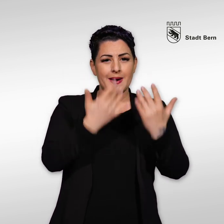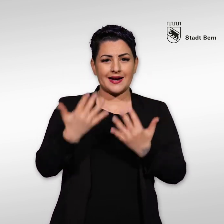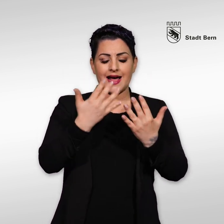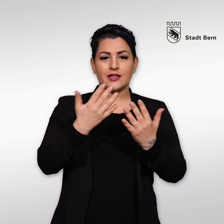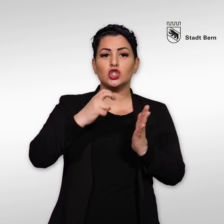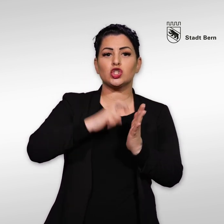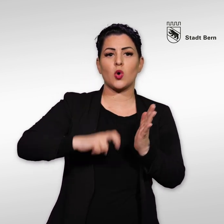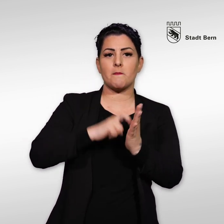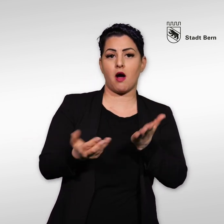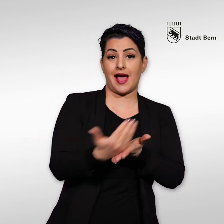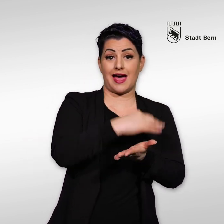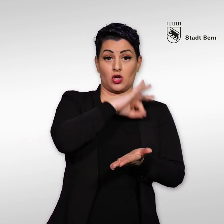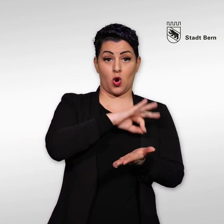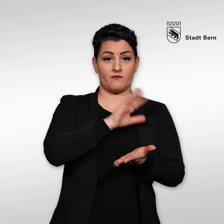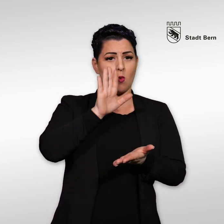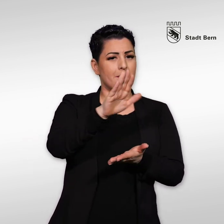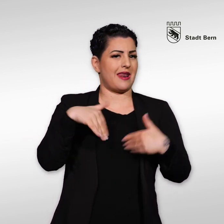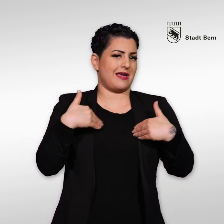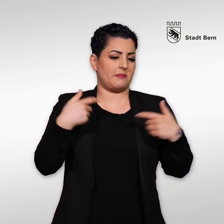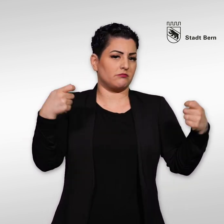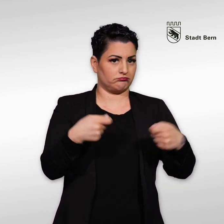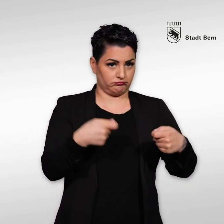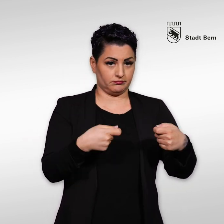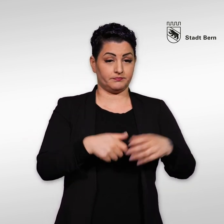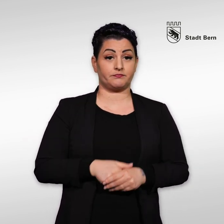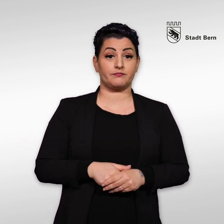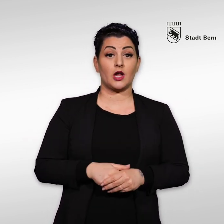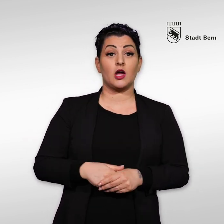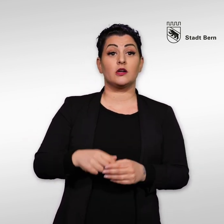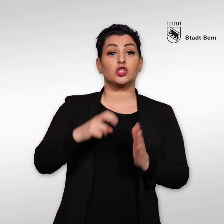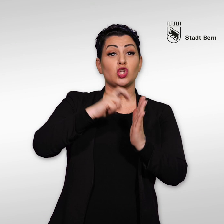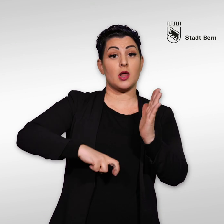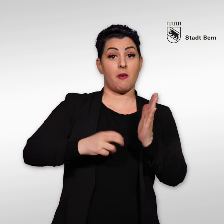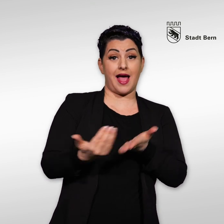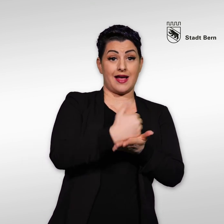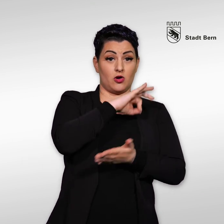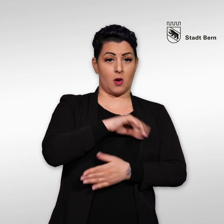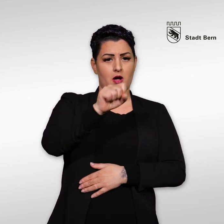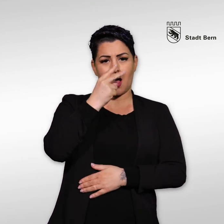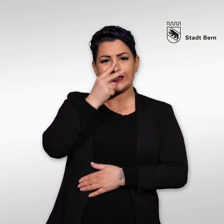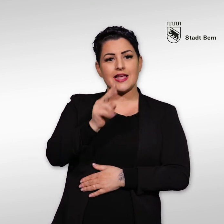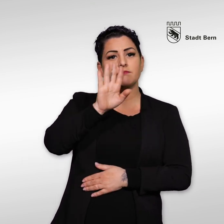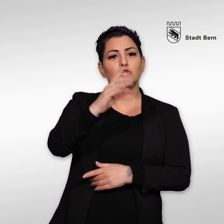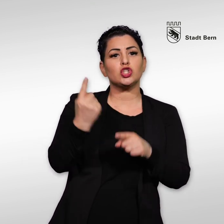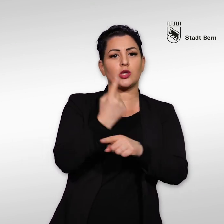steuerbare Einkommen Ihres Haushalts. Sie finden das steuerbare Einkommen auf Ihrer Steuerveranlagung.